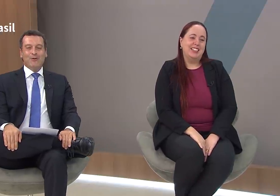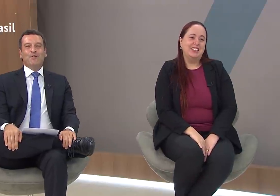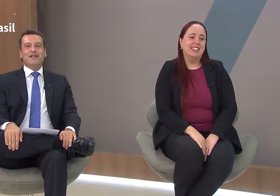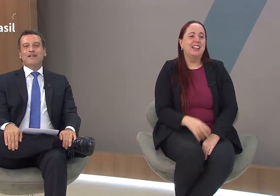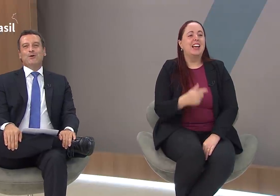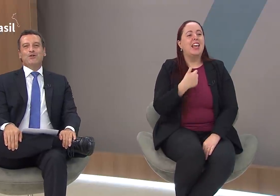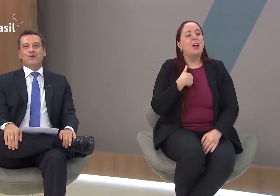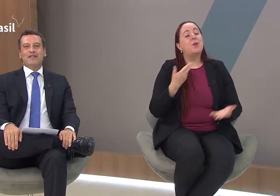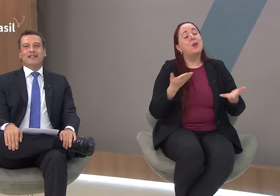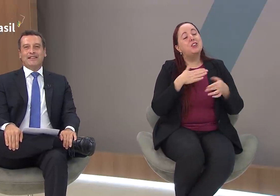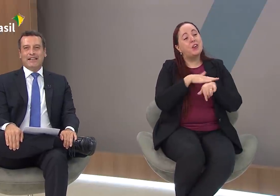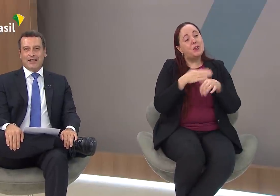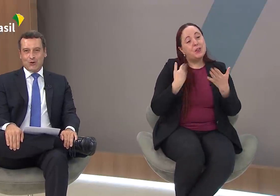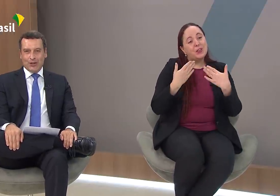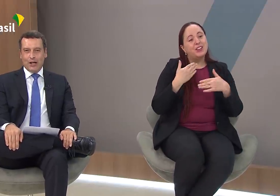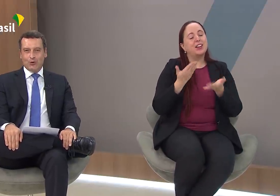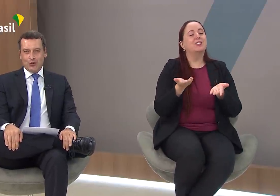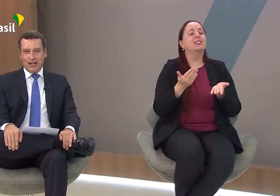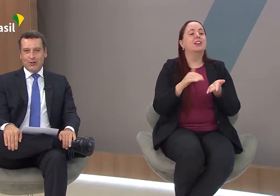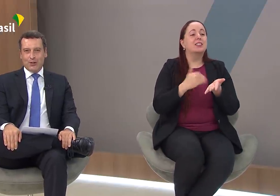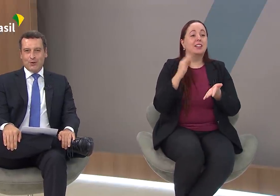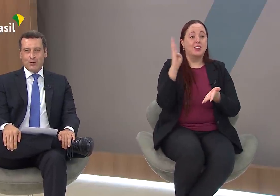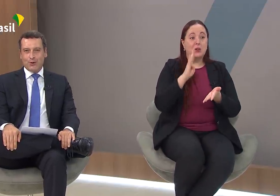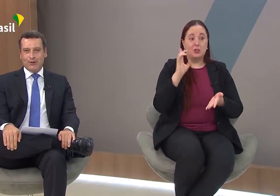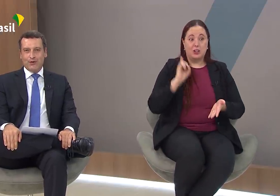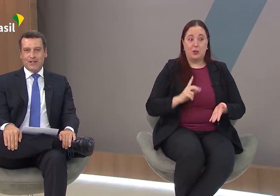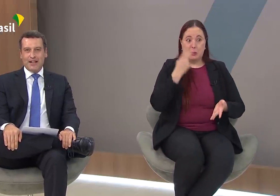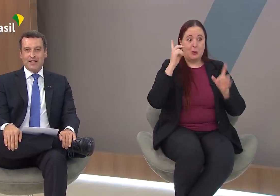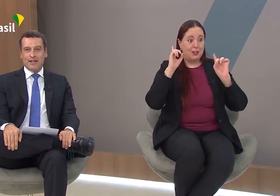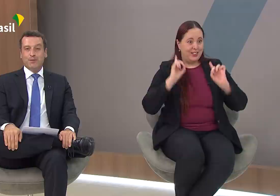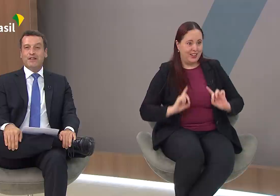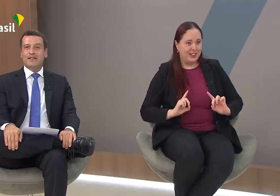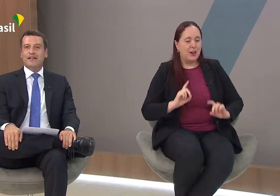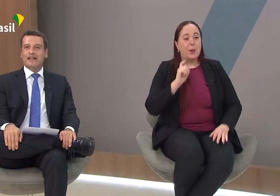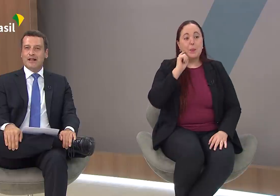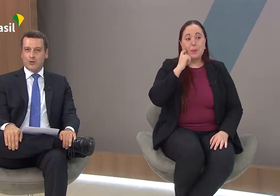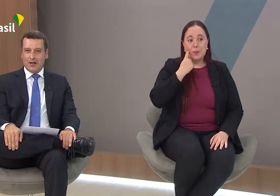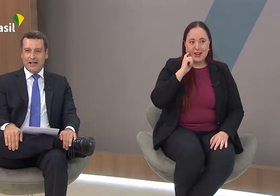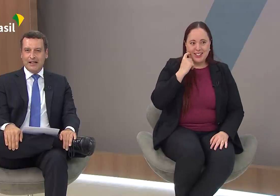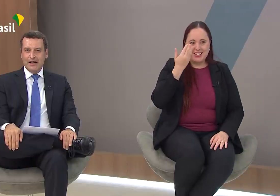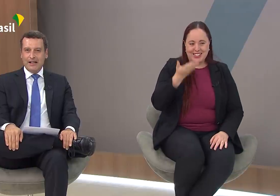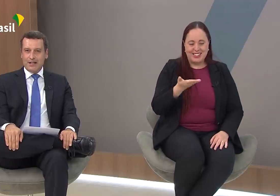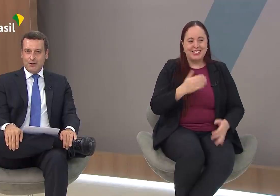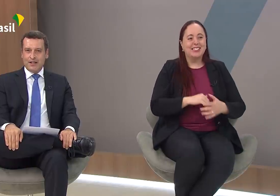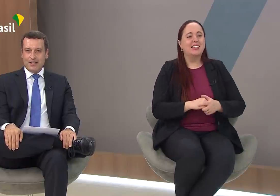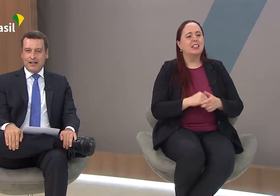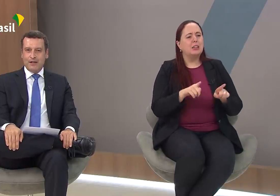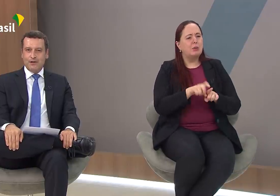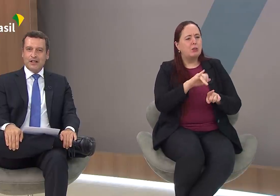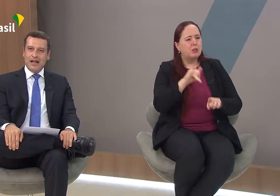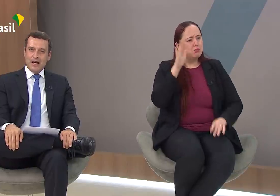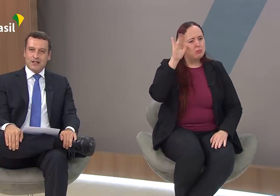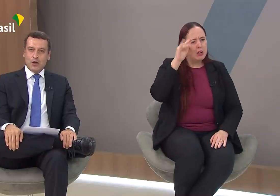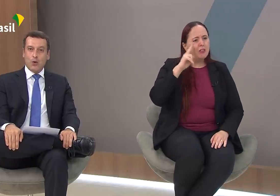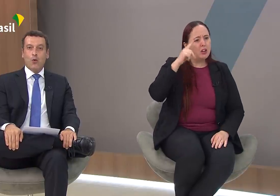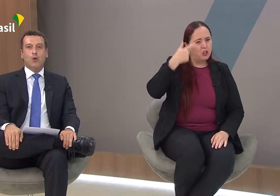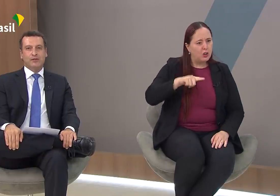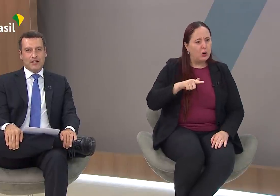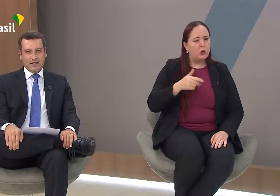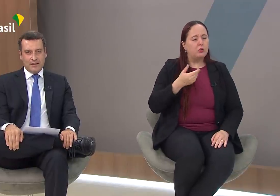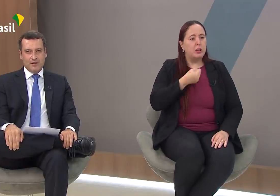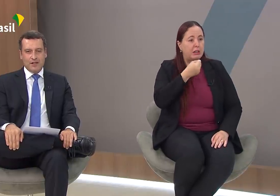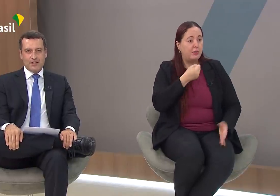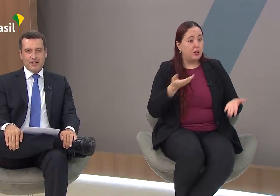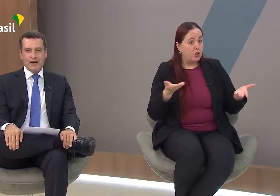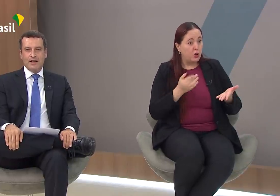Eu conversei hoje com a secretária nacional dos Direitos da Pessoa com Deficiência, Priscila Gaspar. E se você quiser rever esta ou